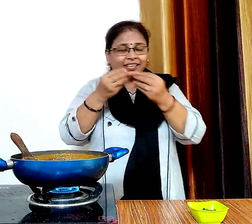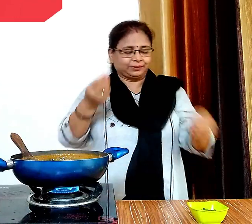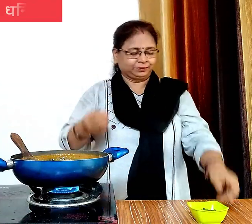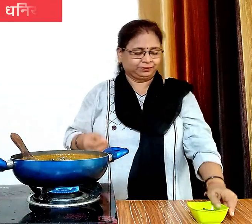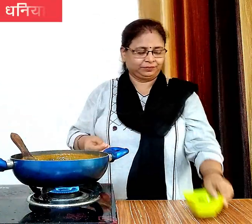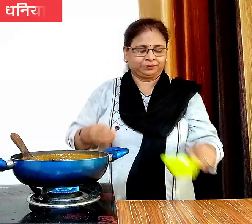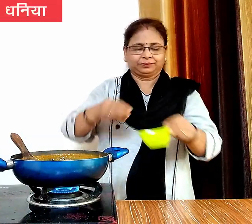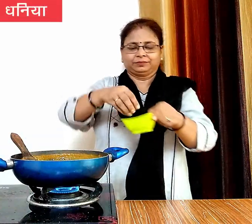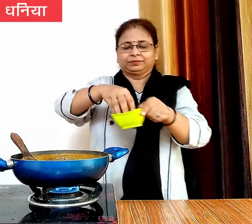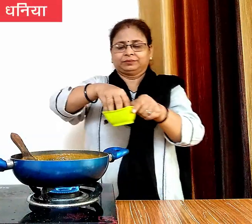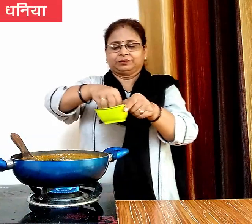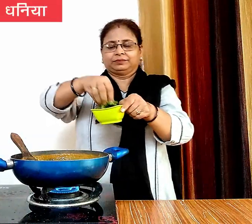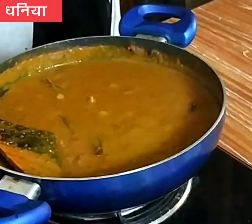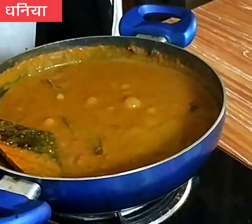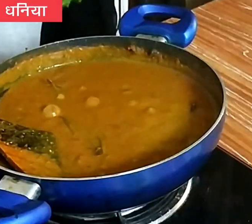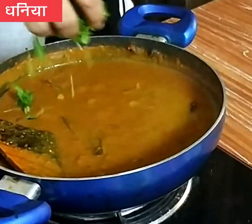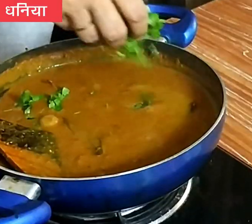अब इस भेकुछ कटा हुआ हरा तरिया डालेंगे